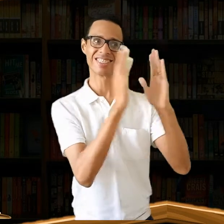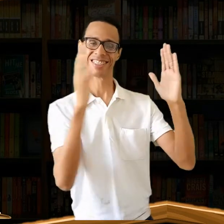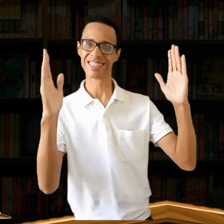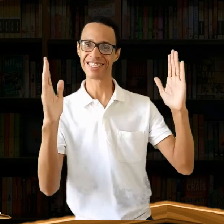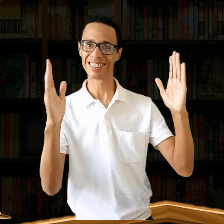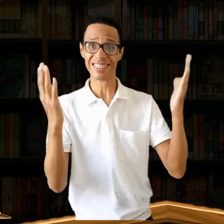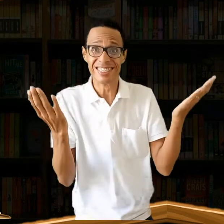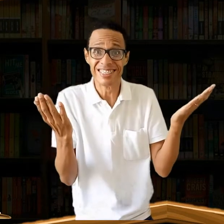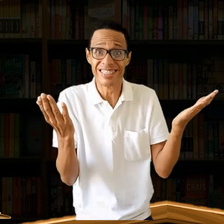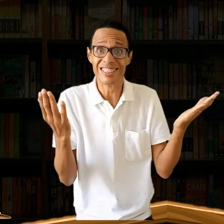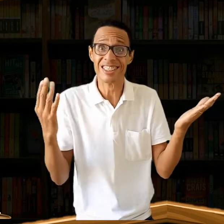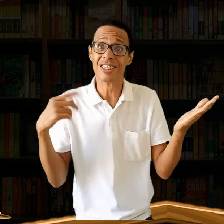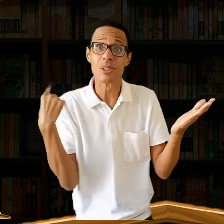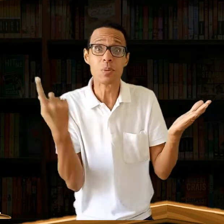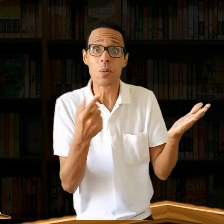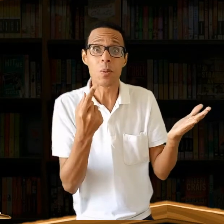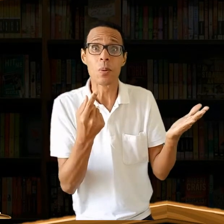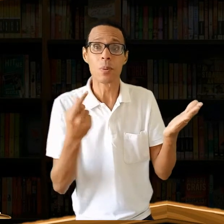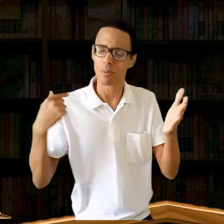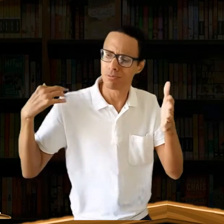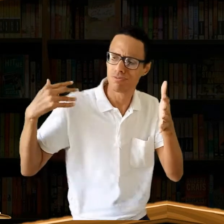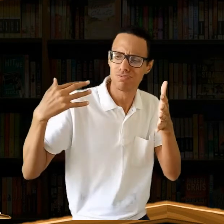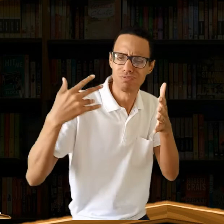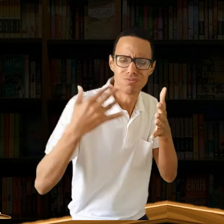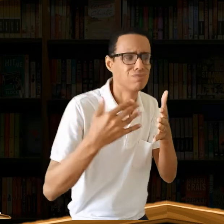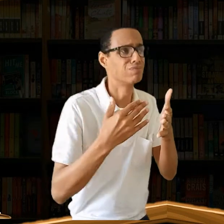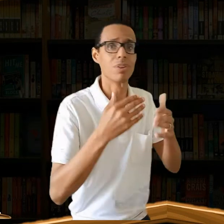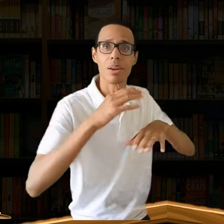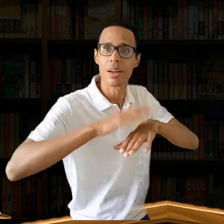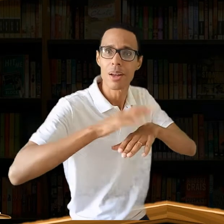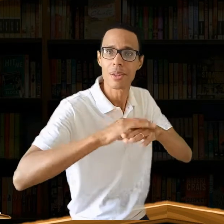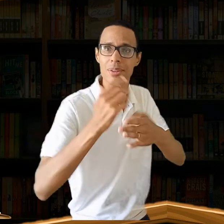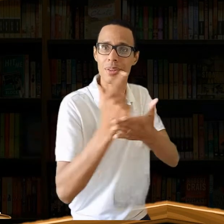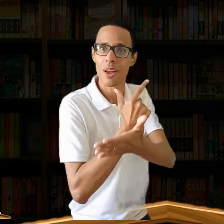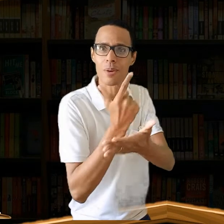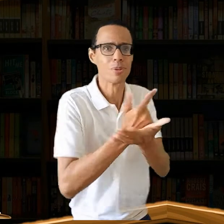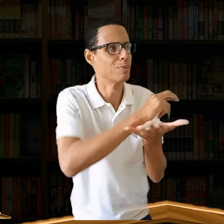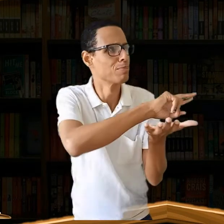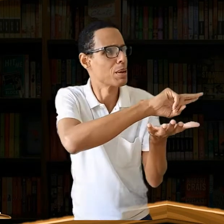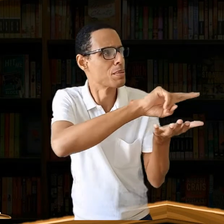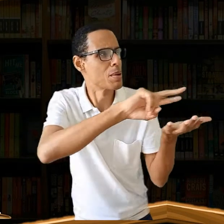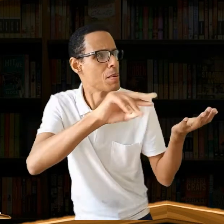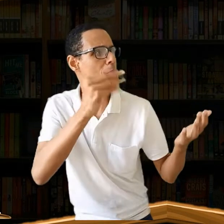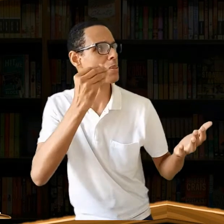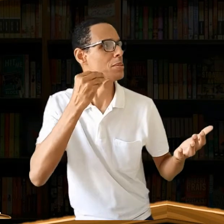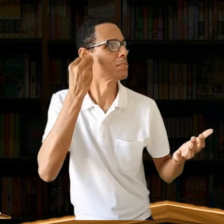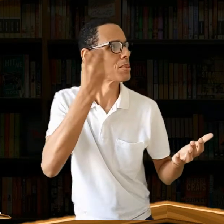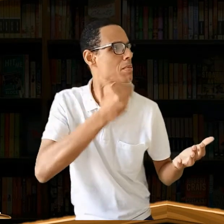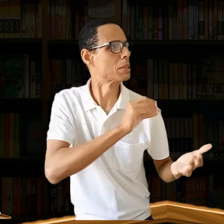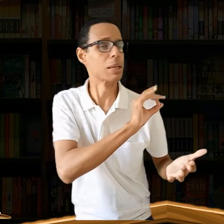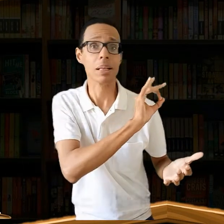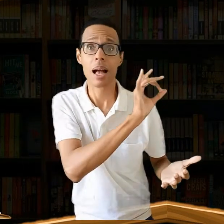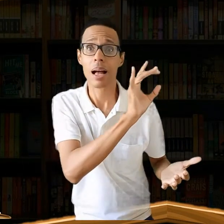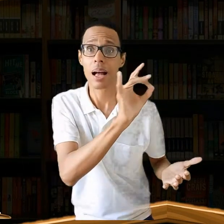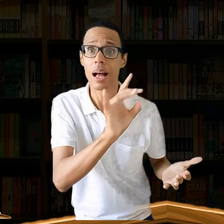Assim como nos demais, estamos sempre aprendendo com os autores e suas experiências a cada